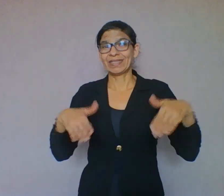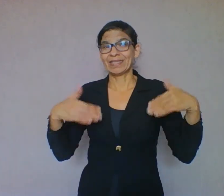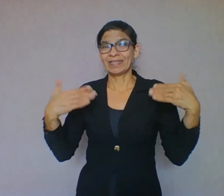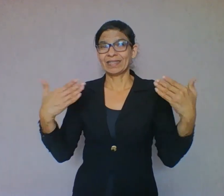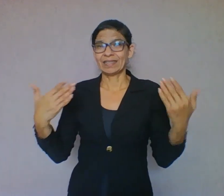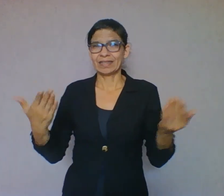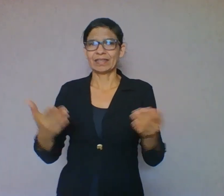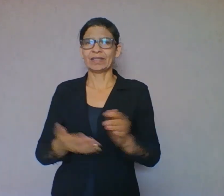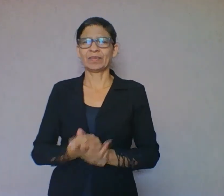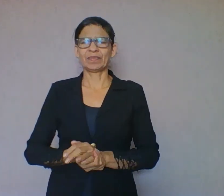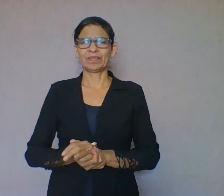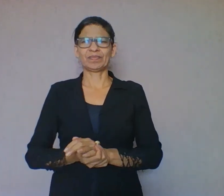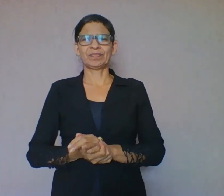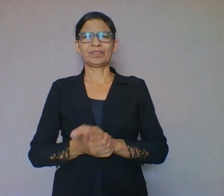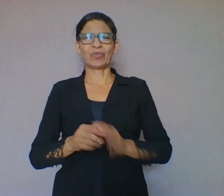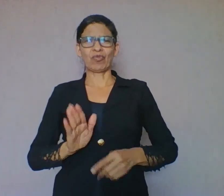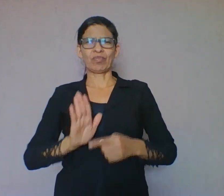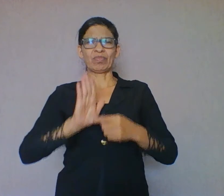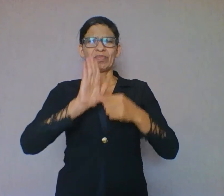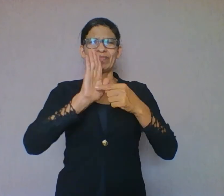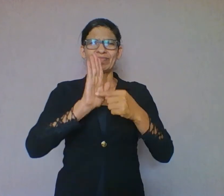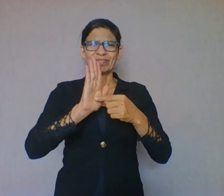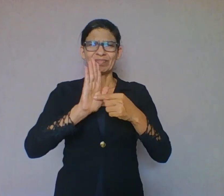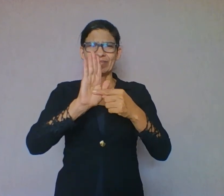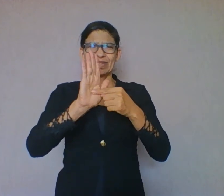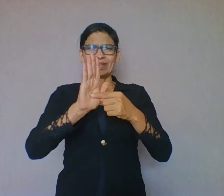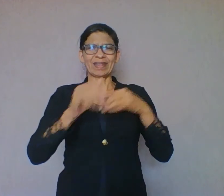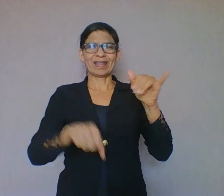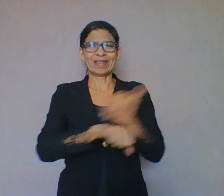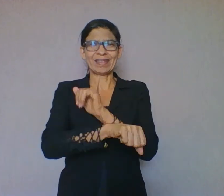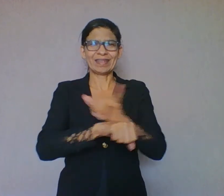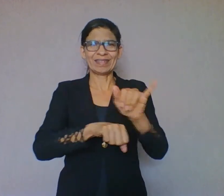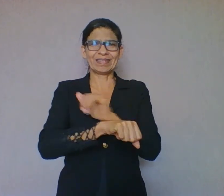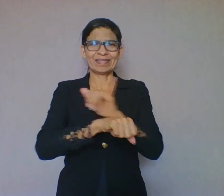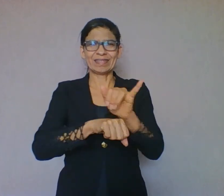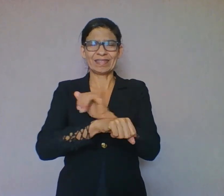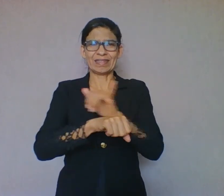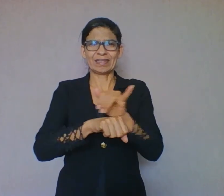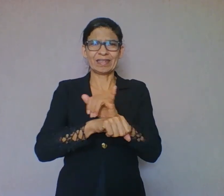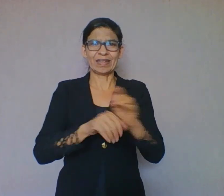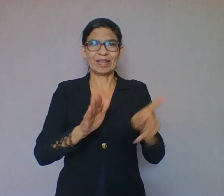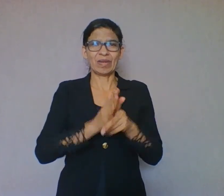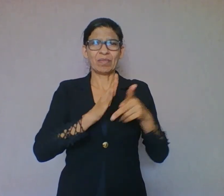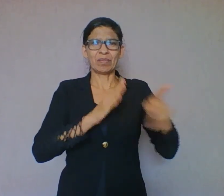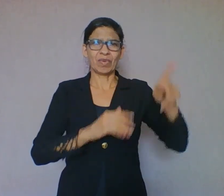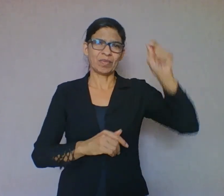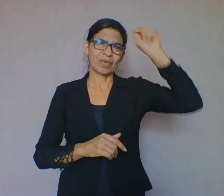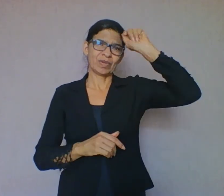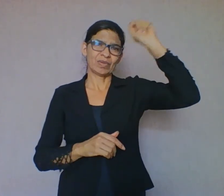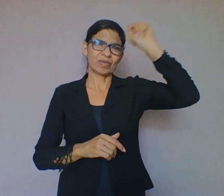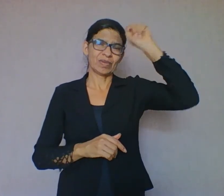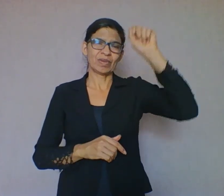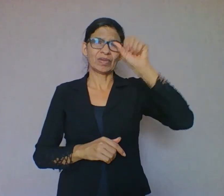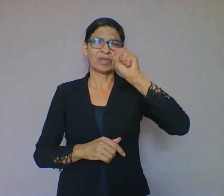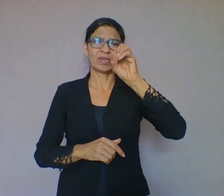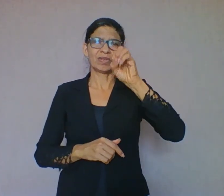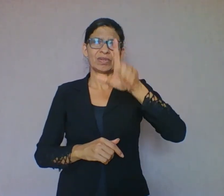estratégias propostas por Solé para serem empregadas durante a leitura. A primeira estratégia é a